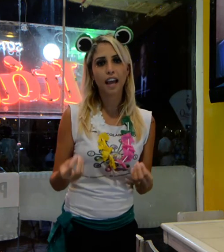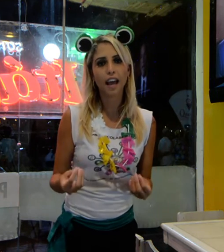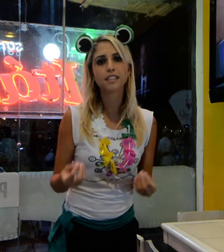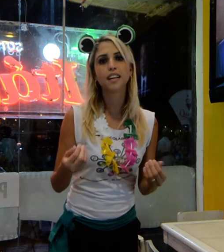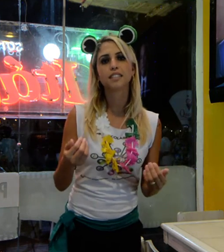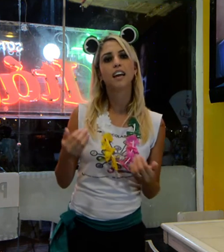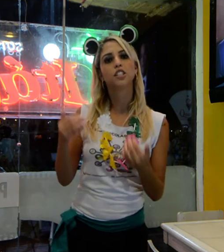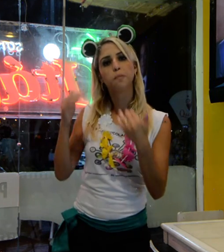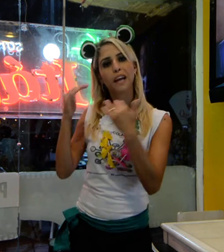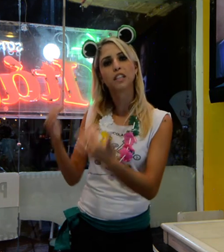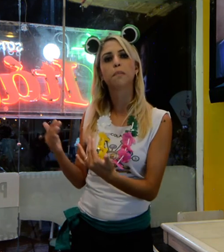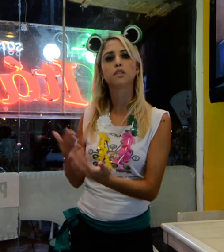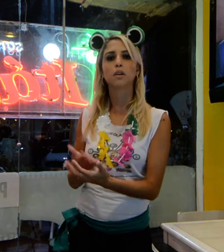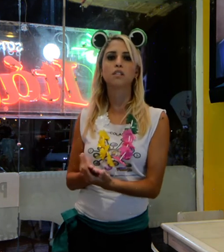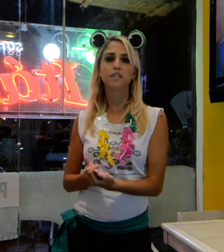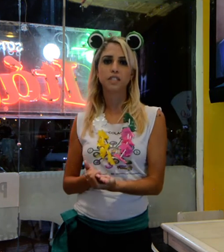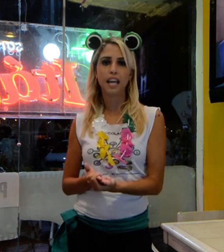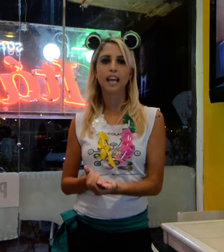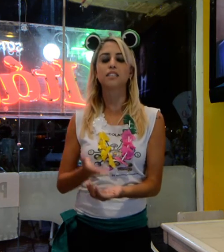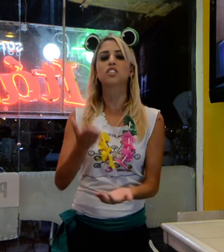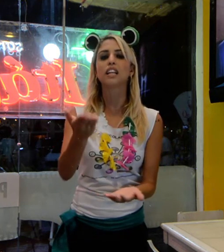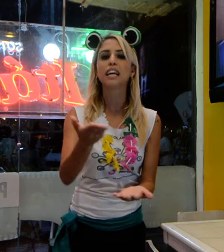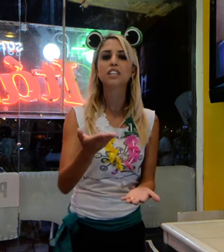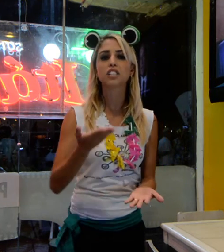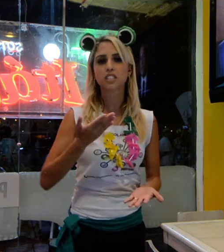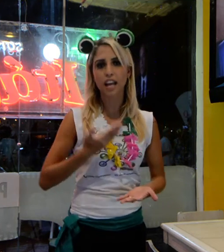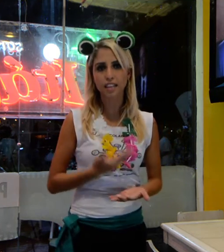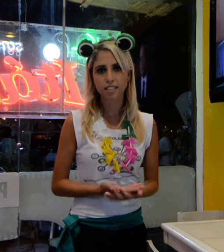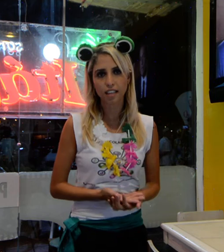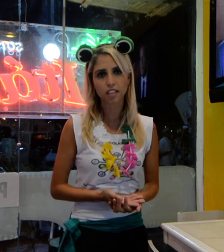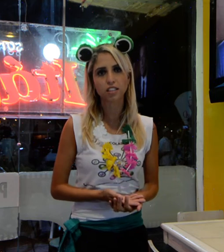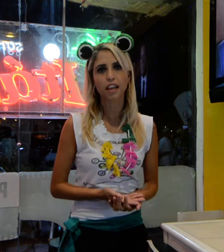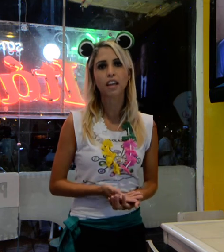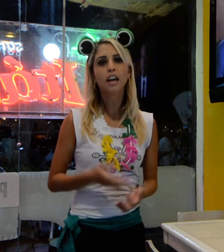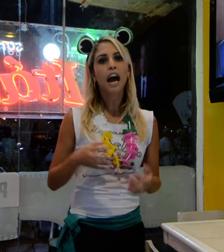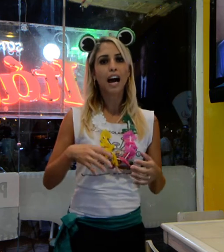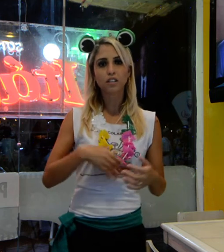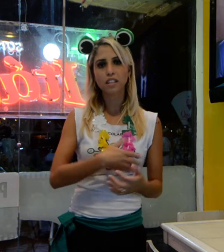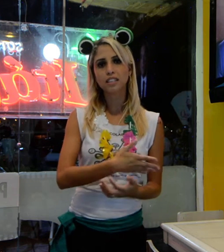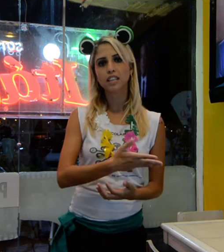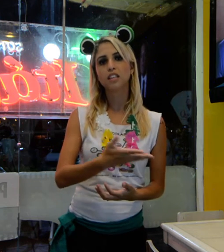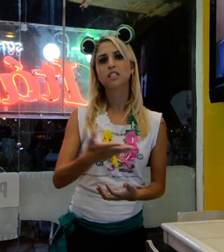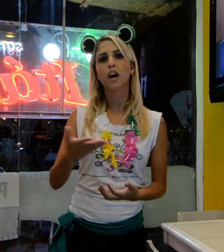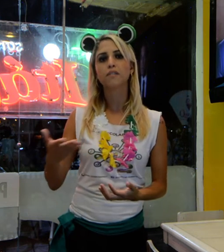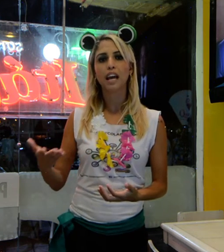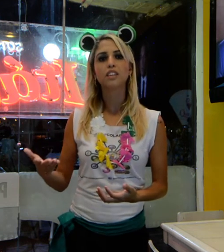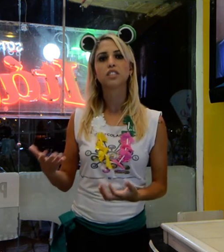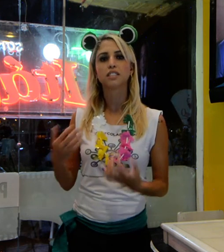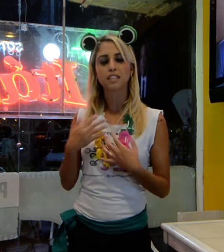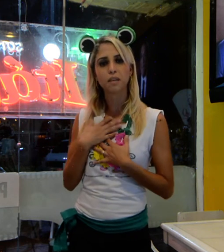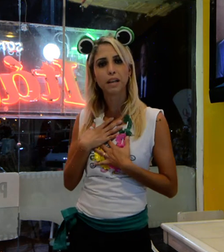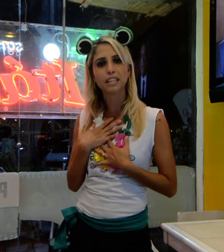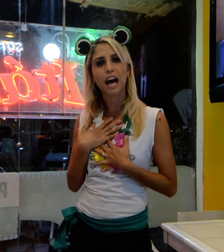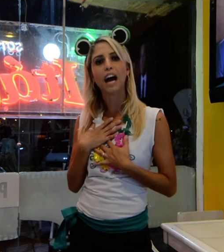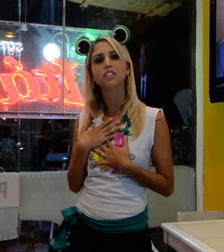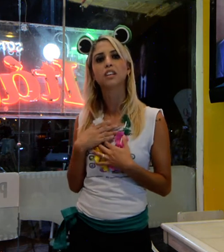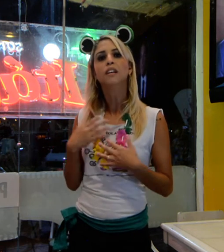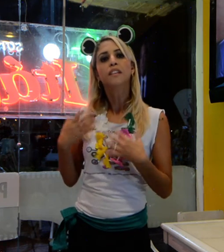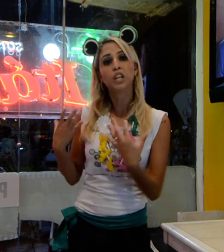essa é a respeito da pessoa com licença, que a gente tem ter respeito a vida. A toda a questão, que a gente tem que ter respeito vida, eu